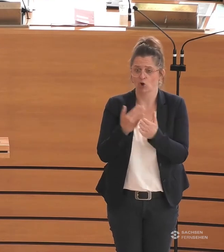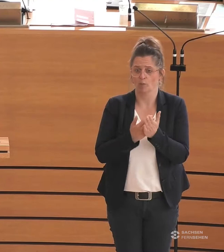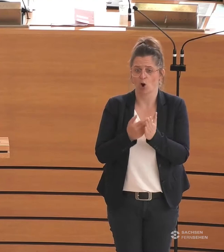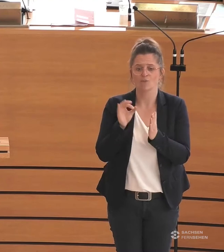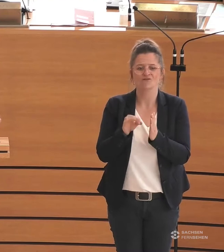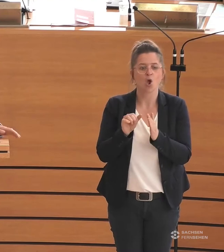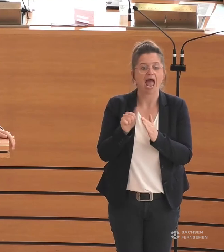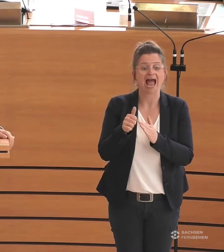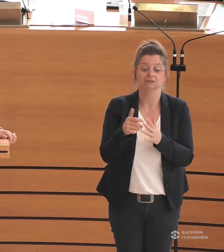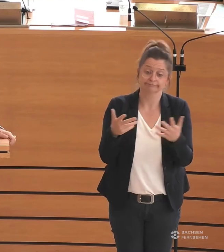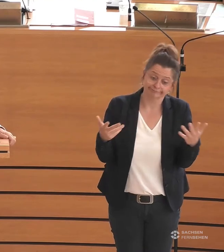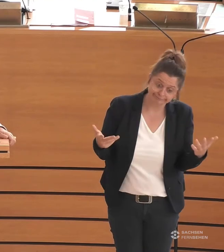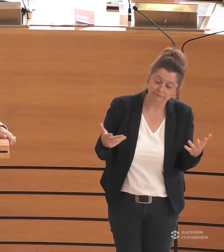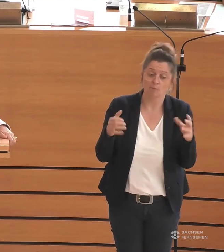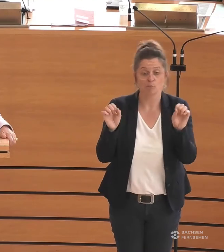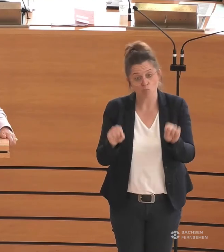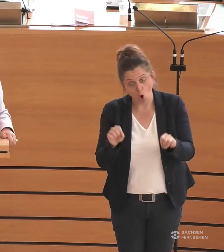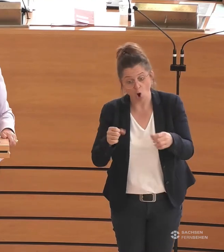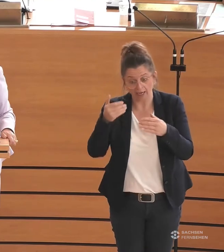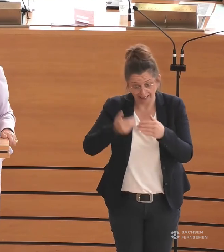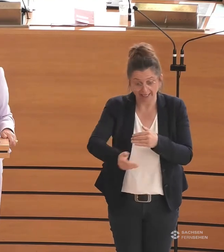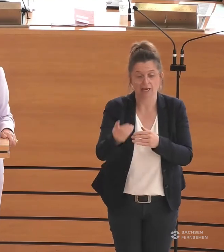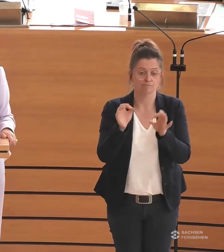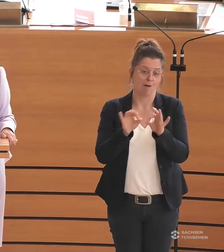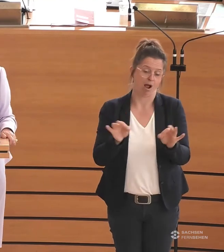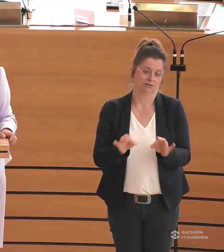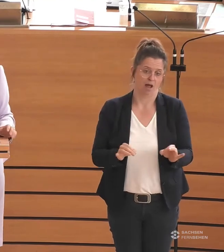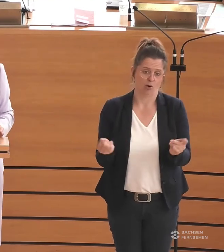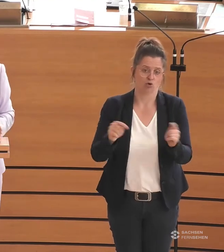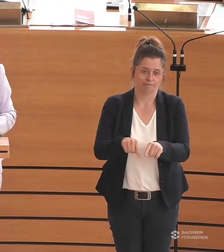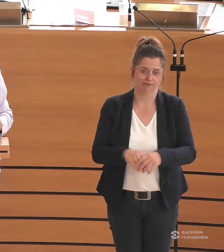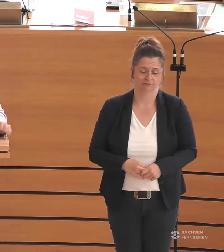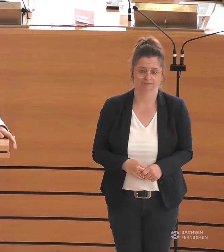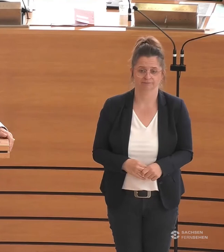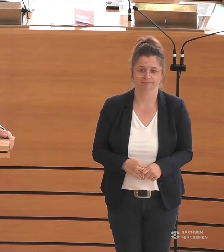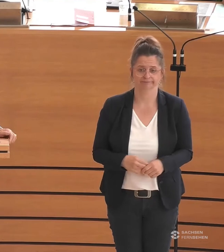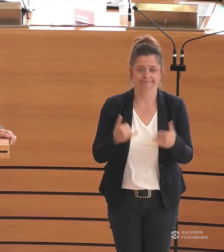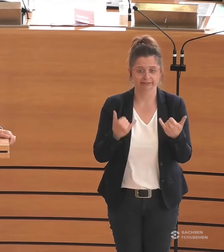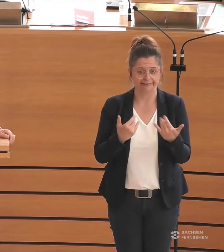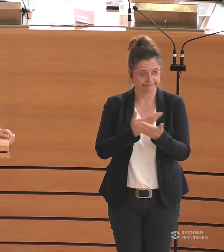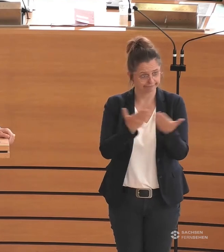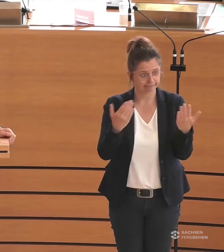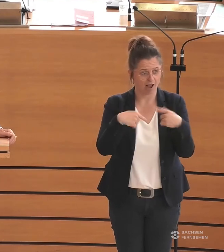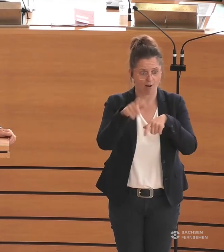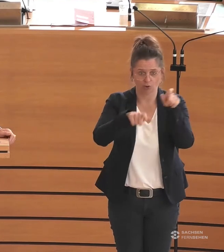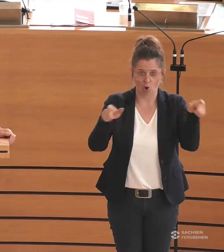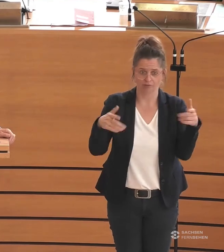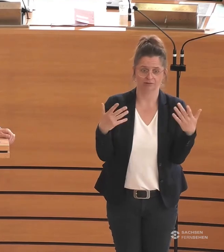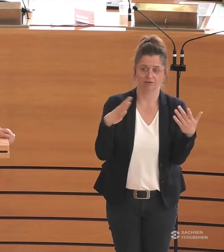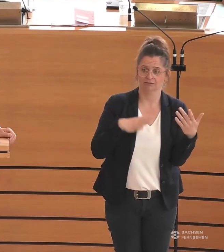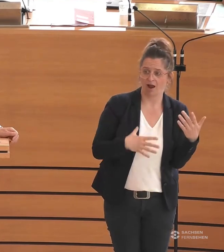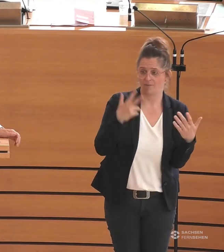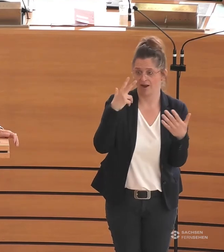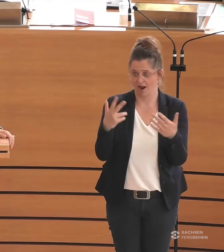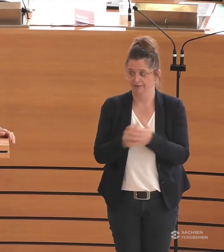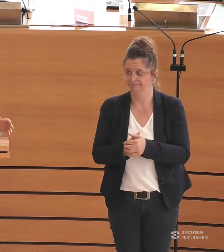erstmöglicherweise zukünftig notwendigen Maßnahmen finden. Nun, meine Damen und Herren Abgeordnete, wenn es schon